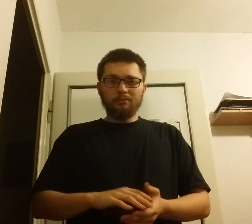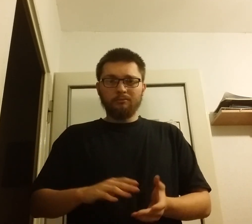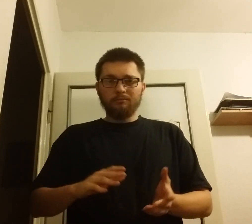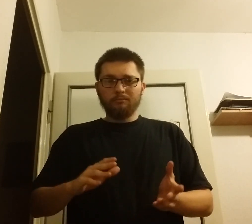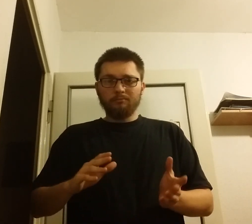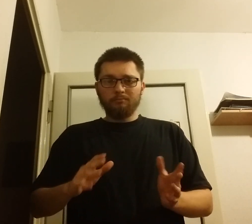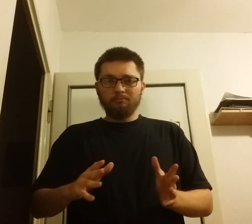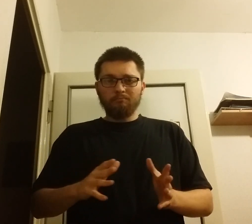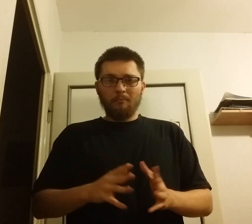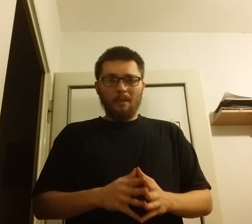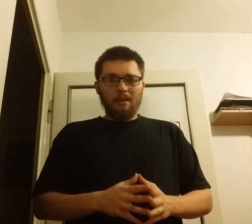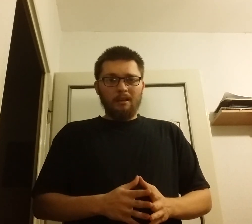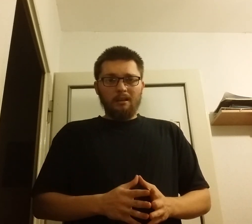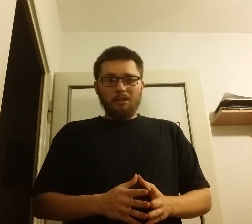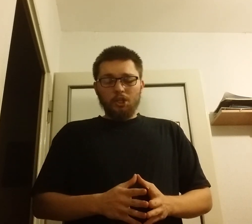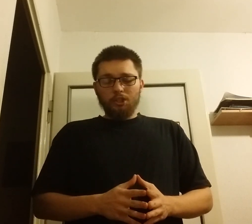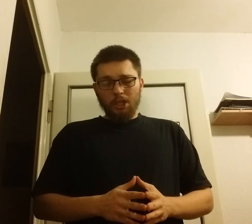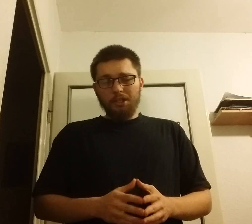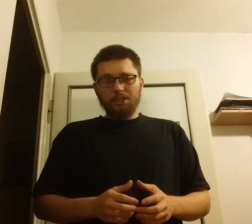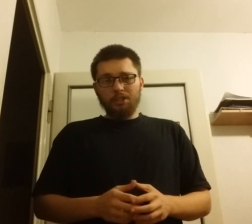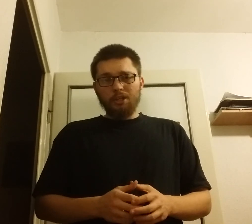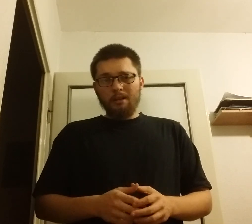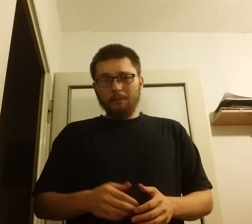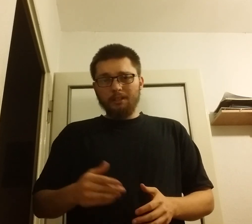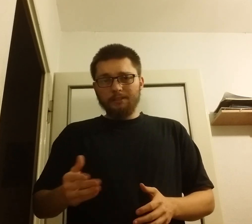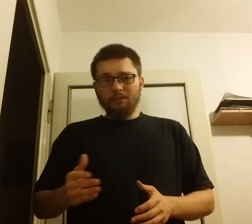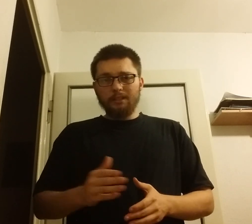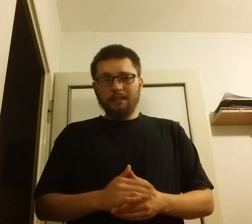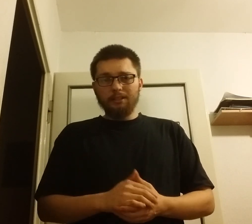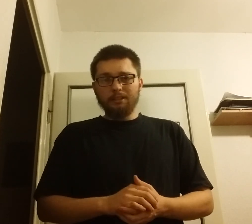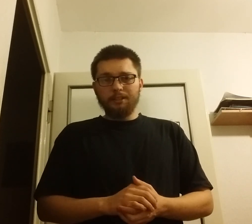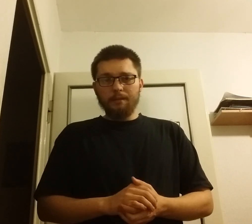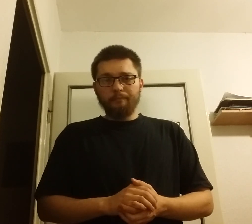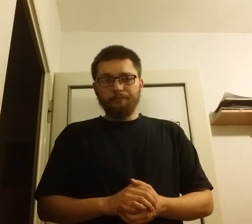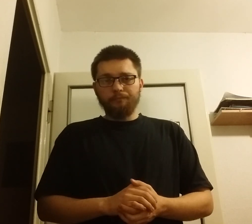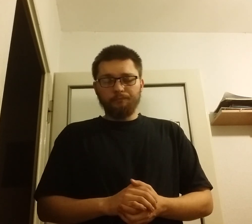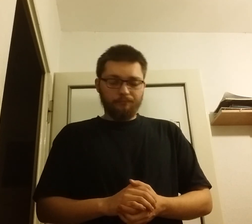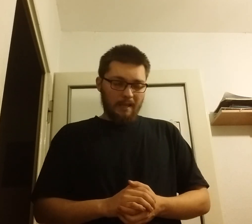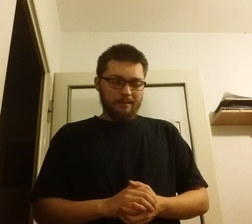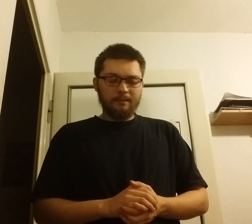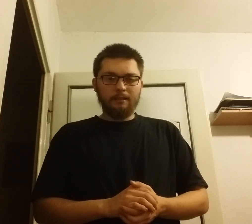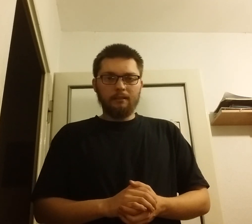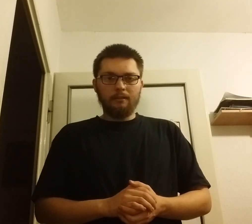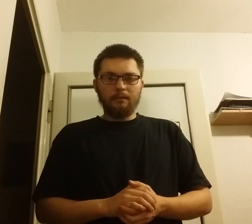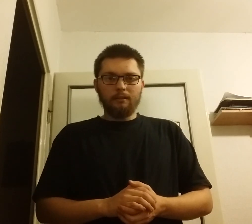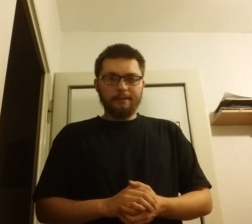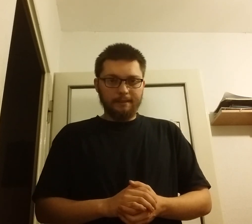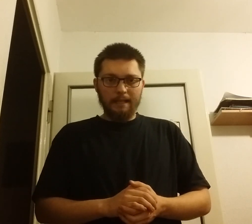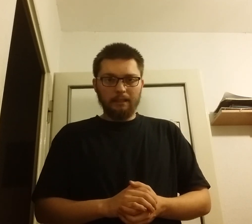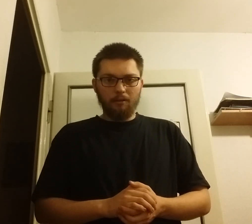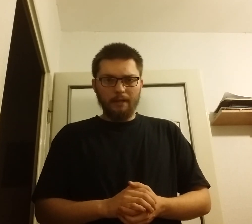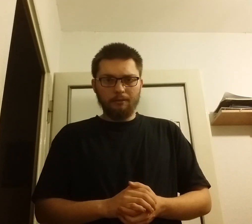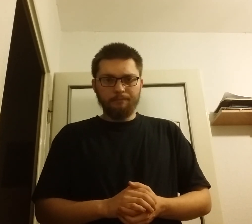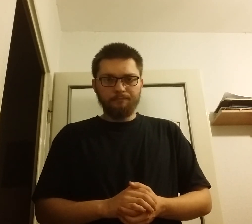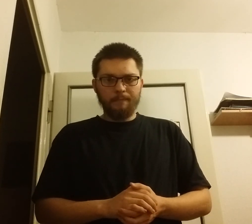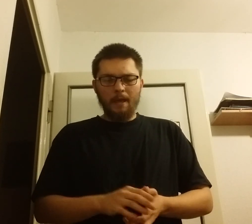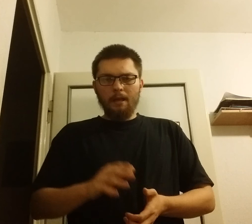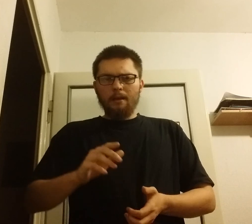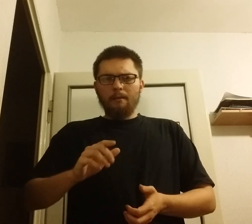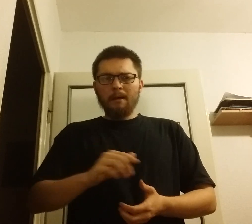III Rzesza jak i Związek Radziecki nas zaatakowały mam